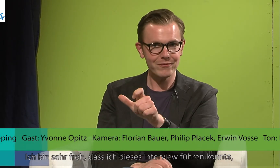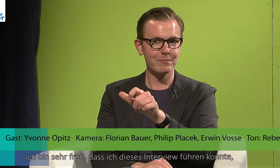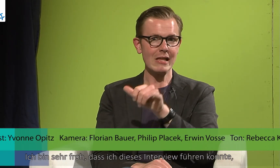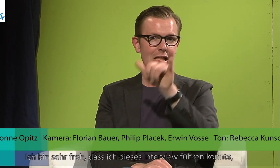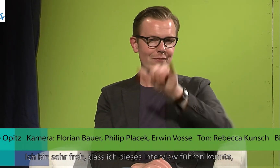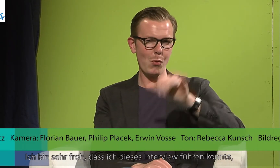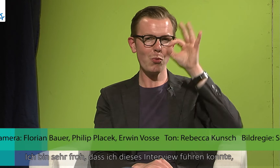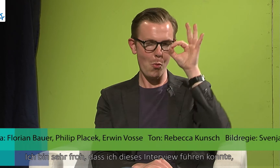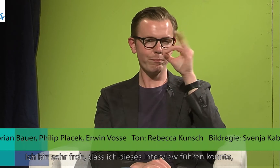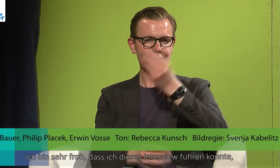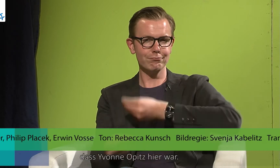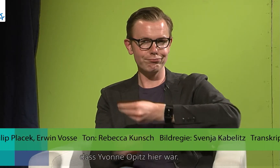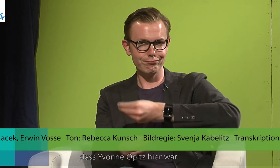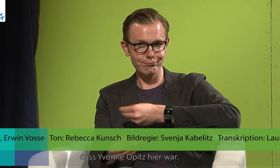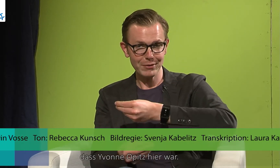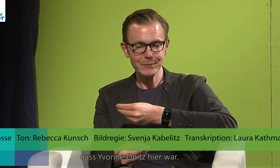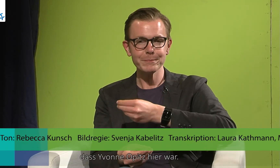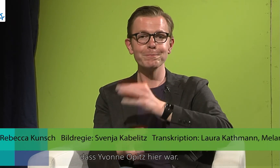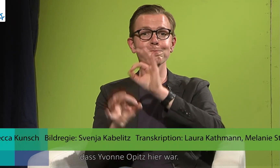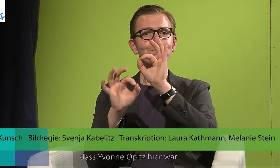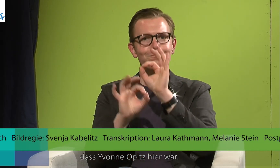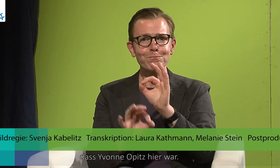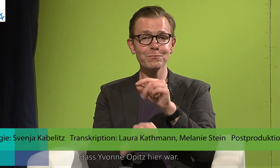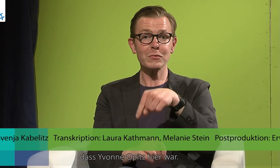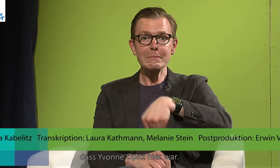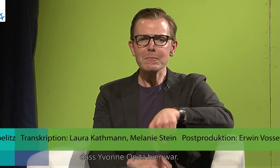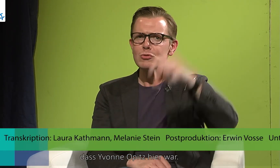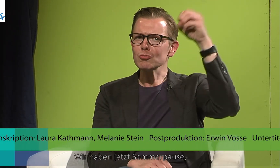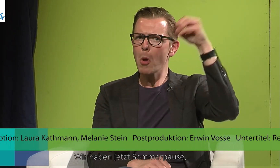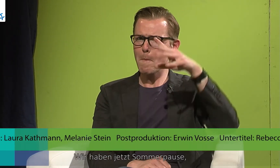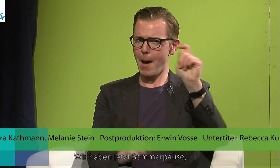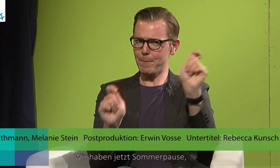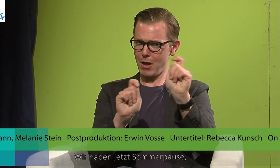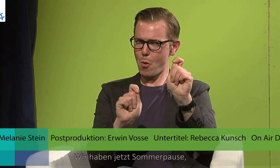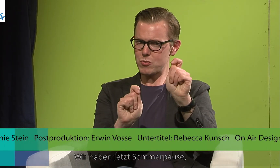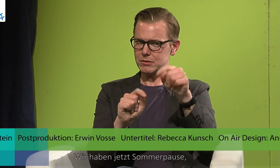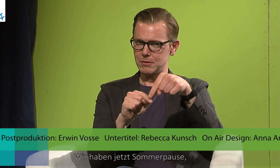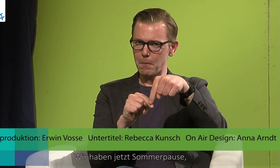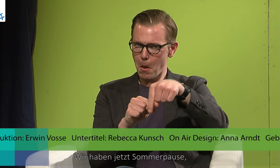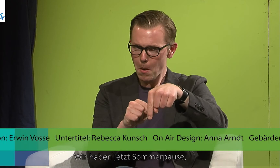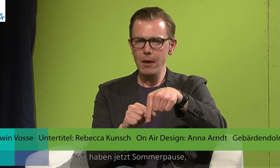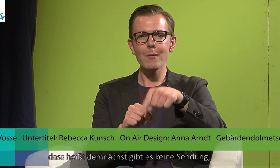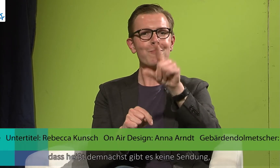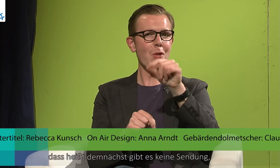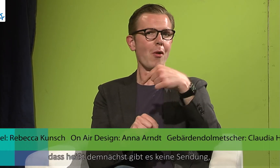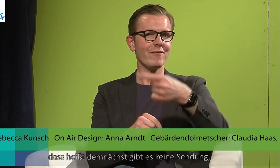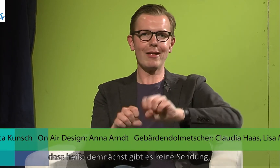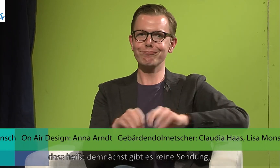dieses Interview führen konnte, dass Yvonne Opitz hier war. Wir haben jetzt Sommerpause. Das heißt,